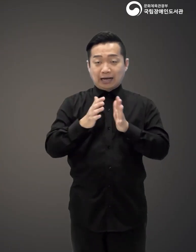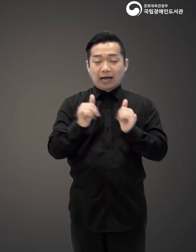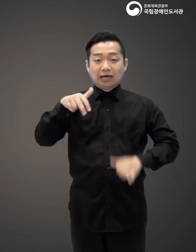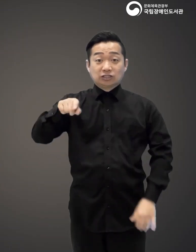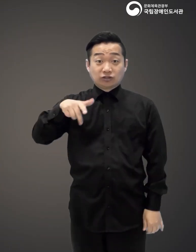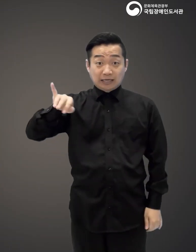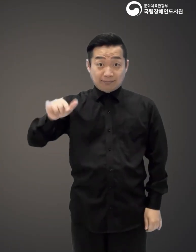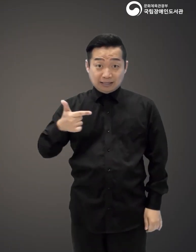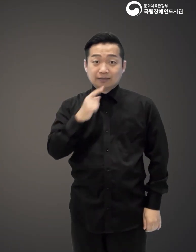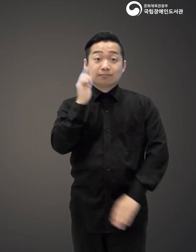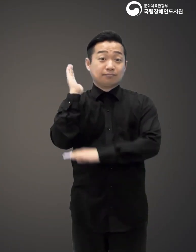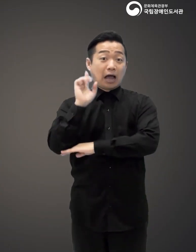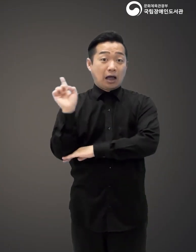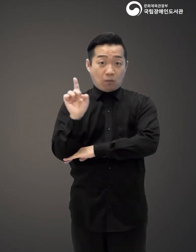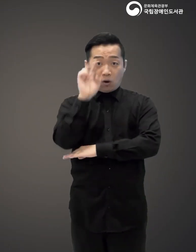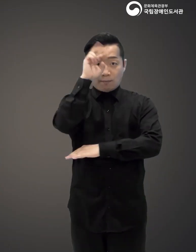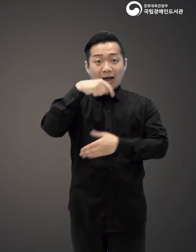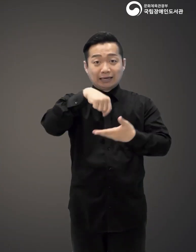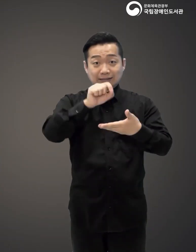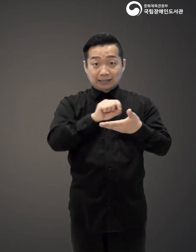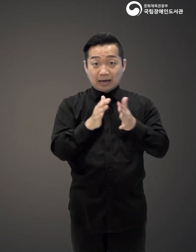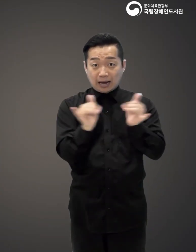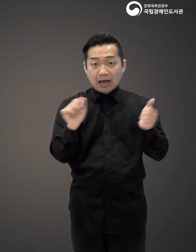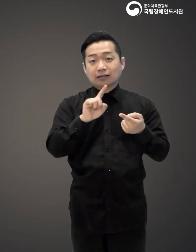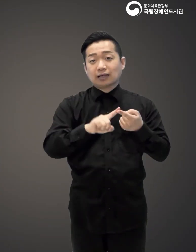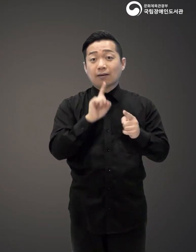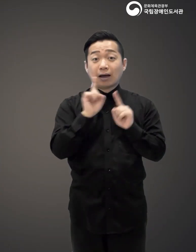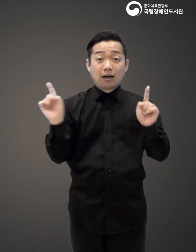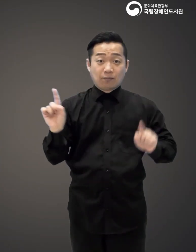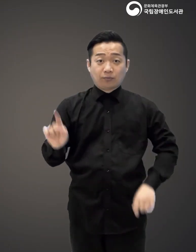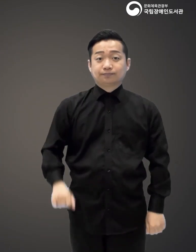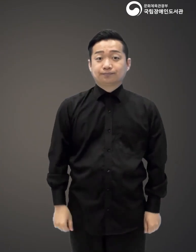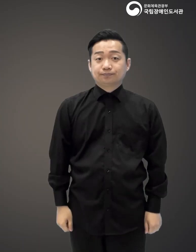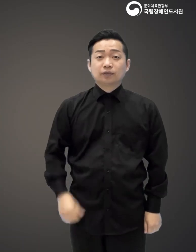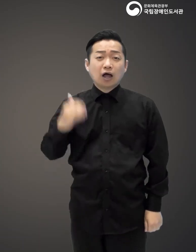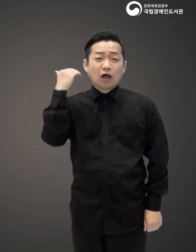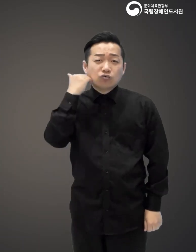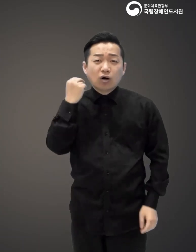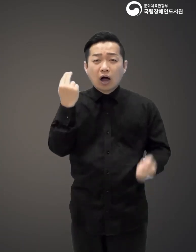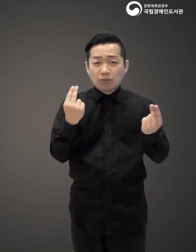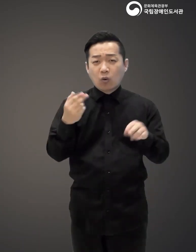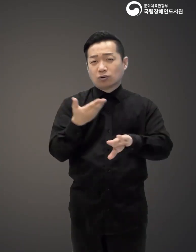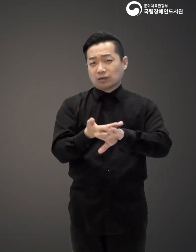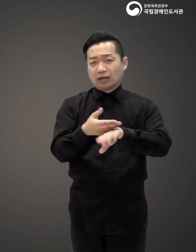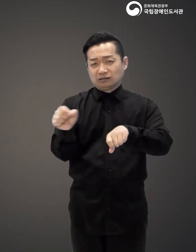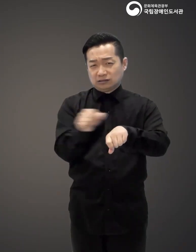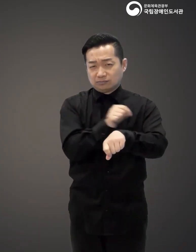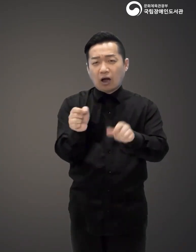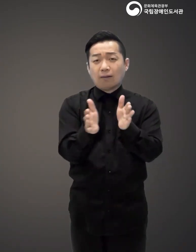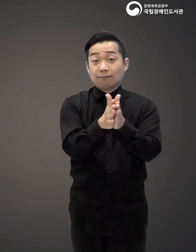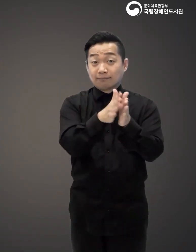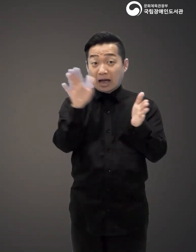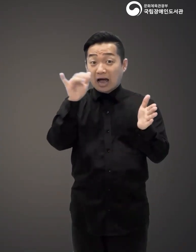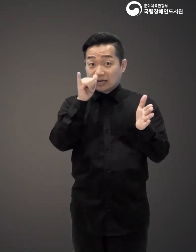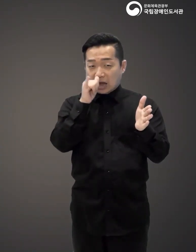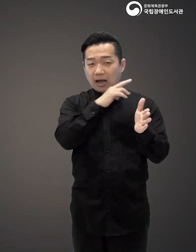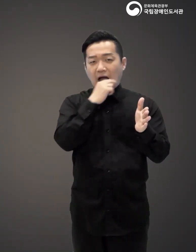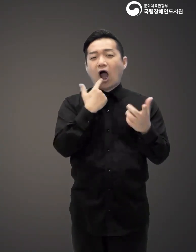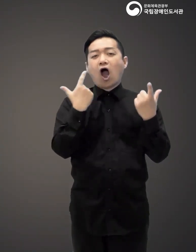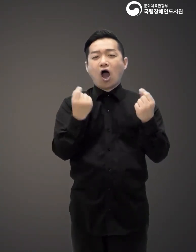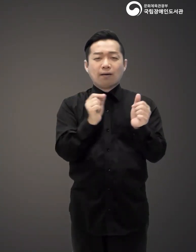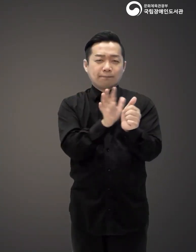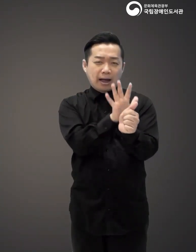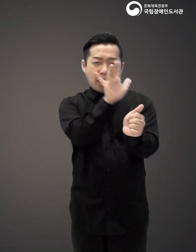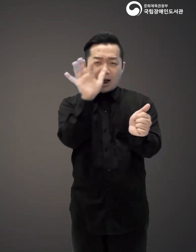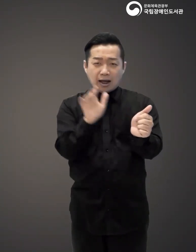정재민 그는 작가 박생강에 대해서 이렇게 말했습니다. 그 누구와도 다른 특별한 반짝거림이 향수처럼